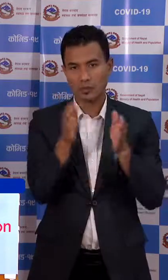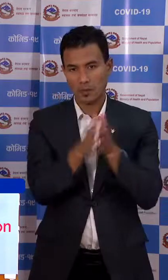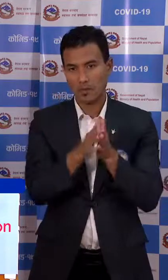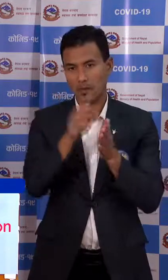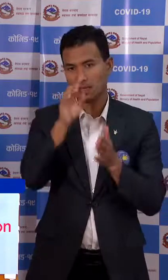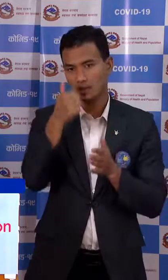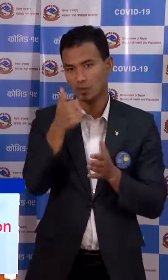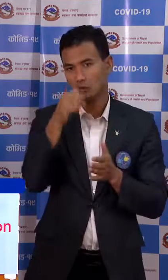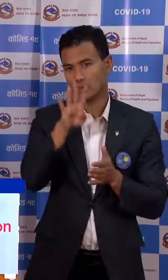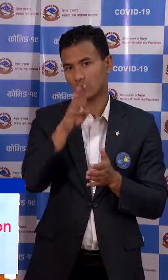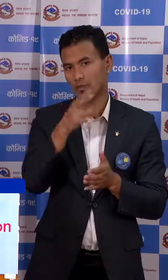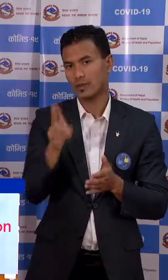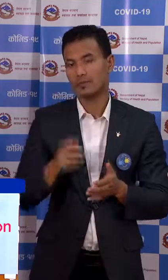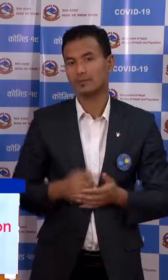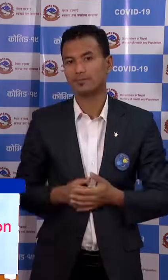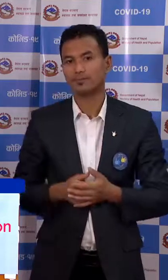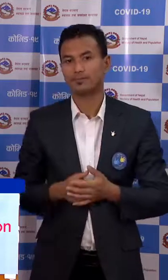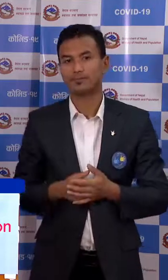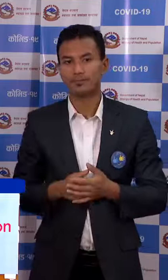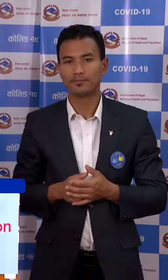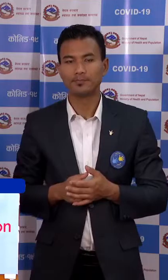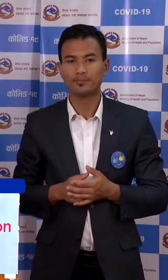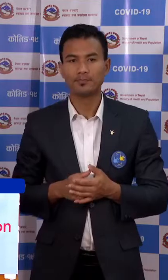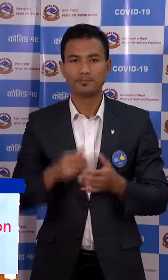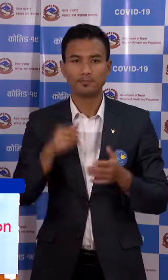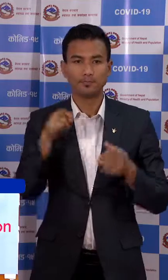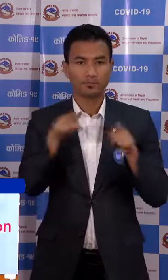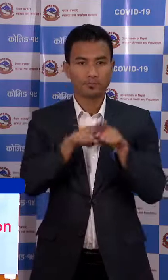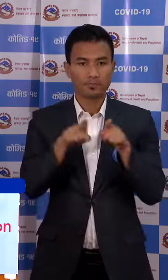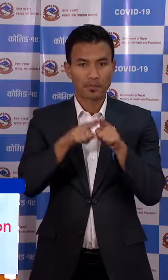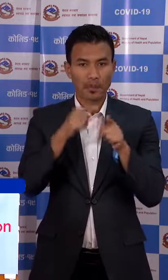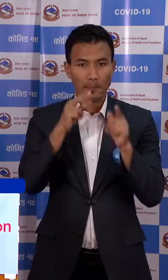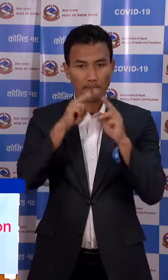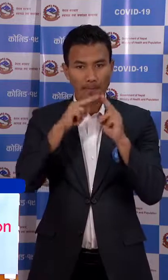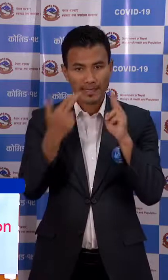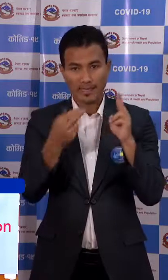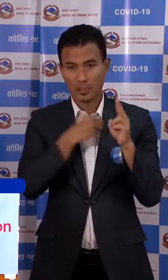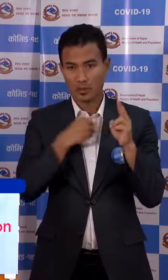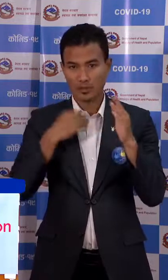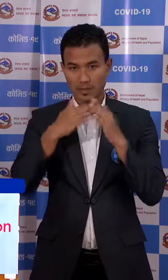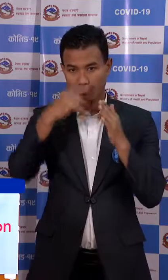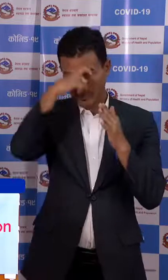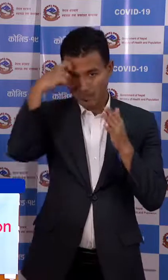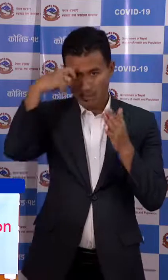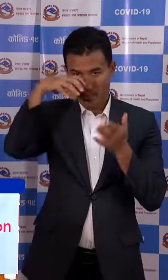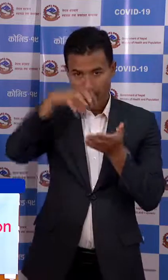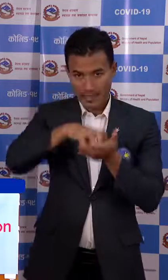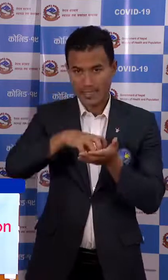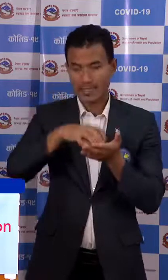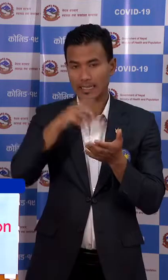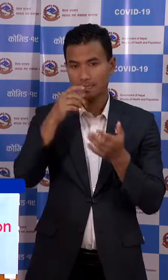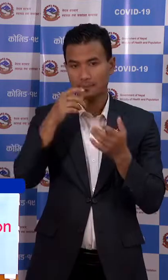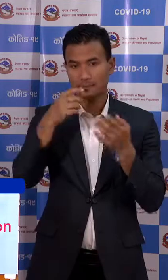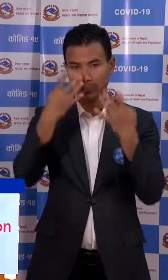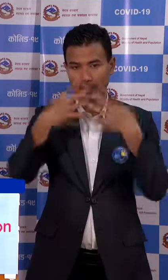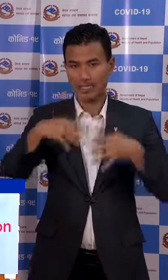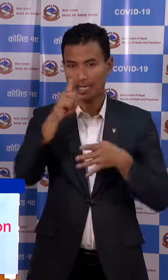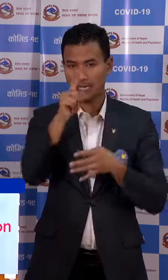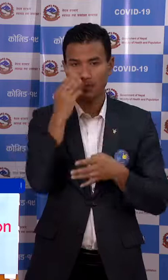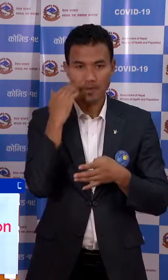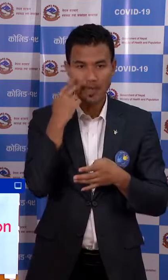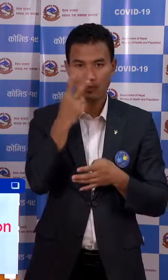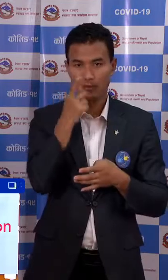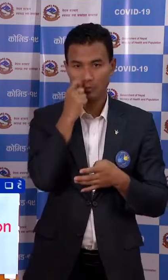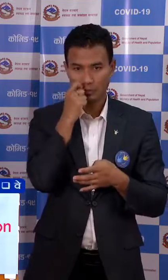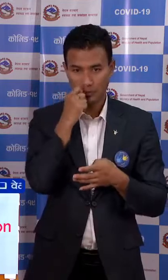जम्मा 64 जना उन्नोंच एसे गरी बेरी अस्पताल बाके मा बर्दिया को 1 महिलार